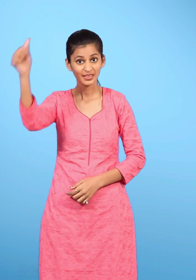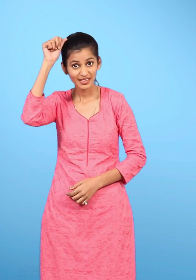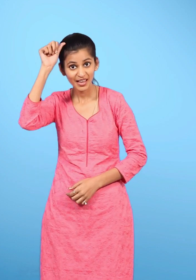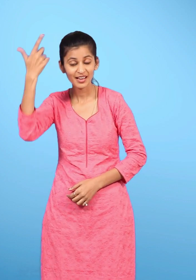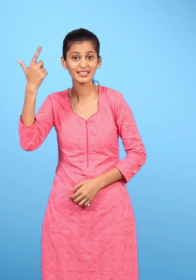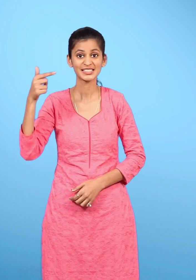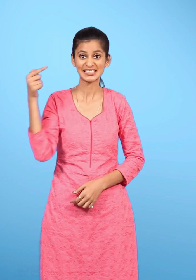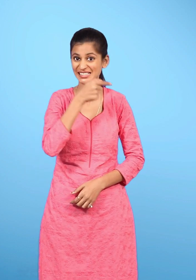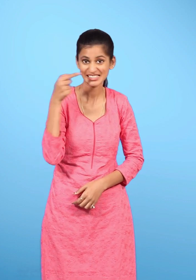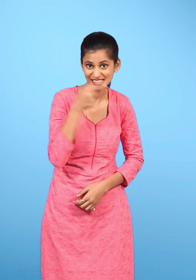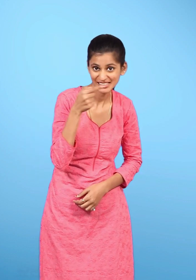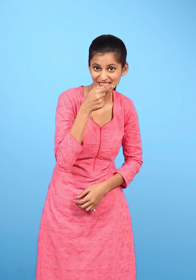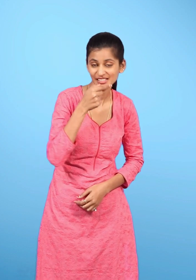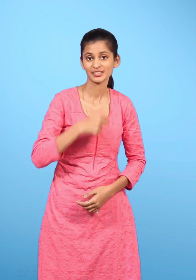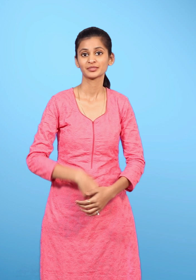नहाना और धान साफ करना